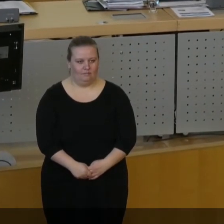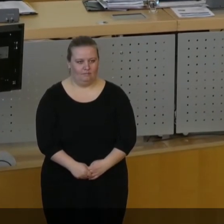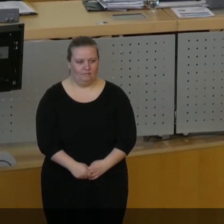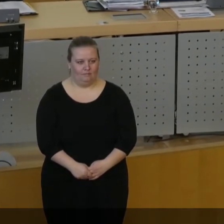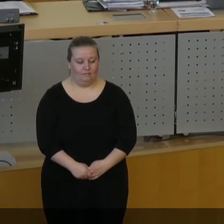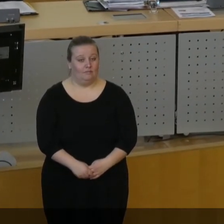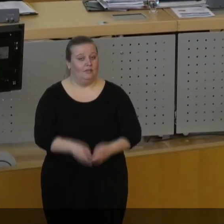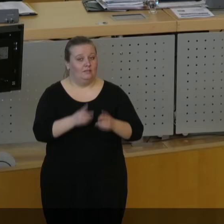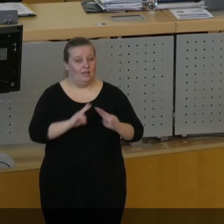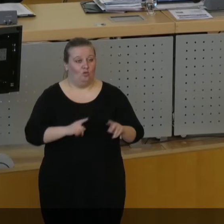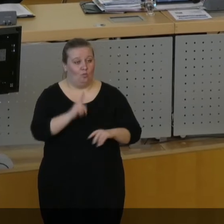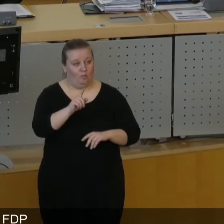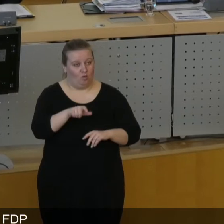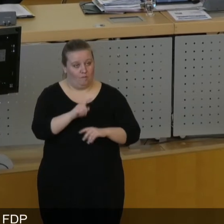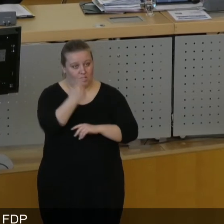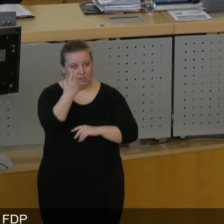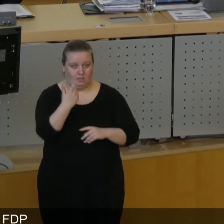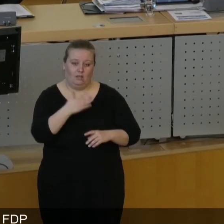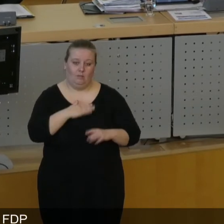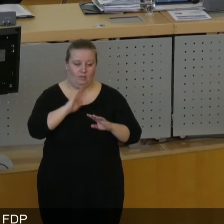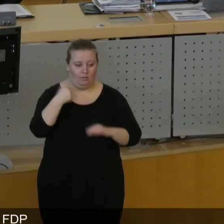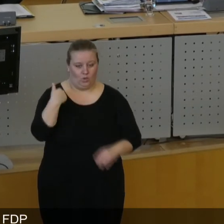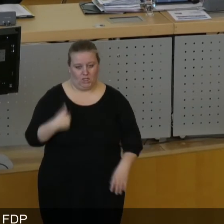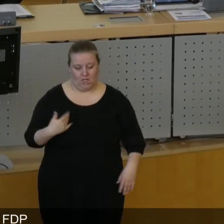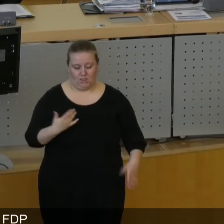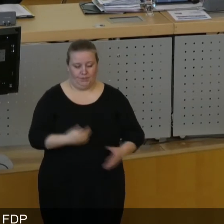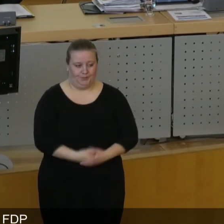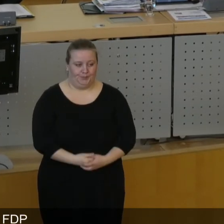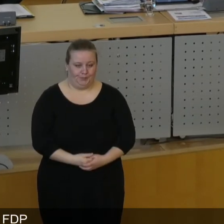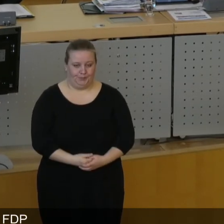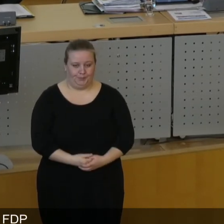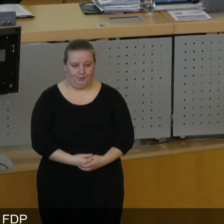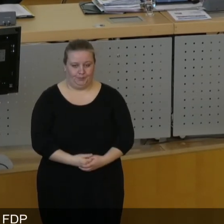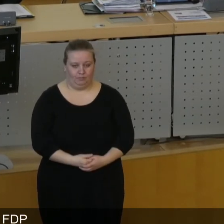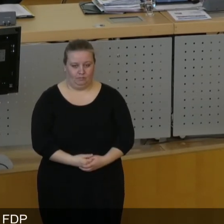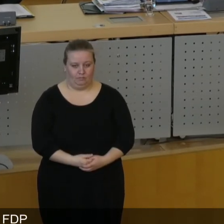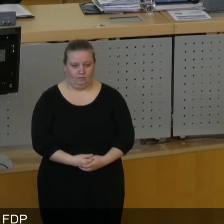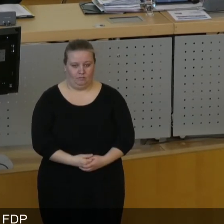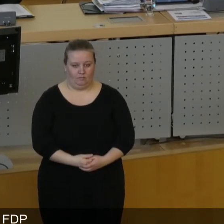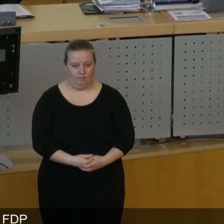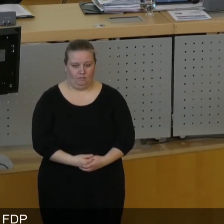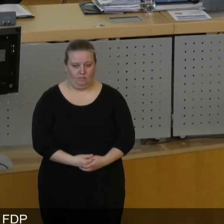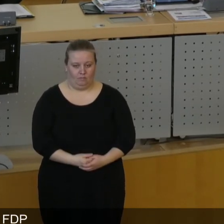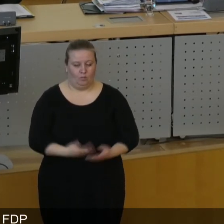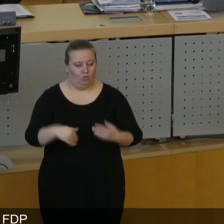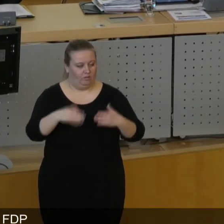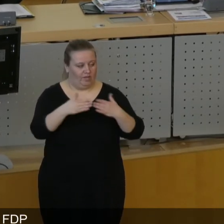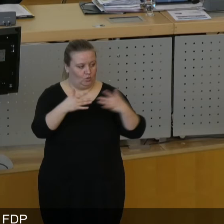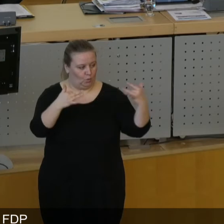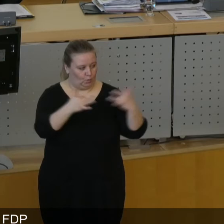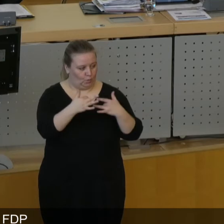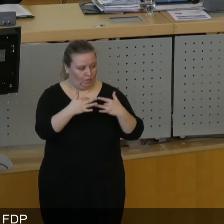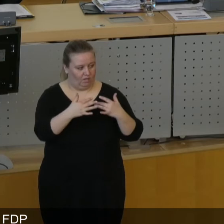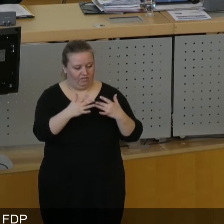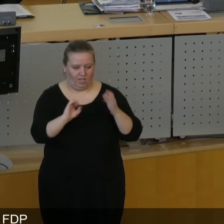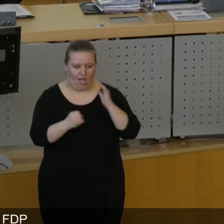Sehr geehrter Herr Oberbürgermeister, sehr geehrte Damen und Herren Stadträte, Mit der von der Fraktion der Grünen beantragten